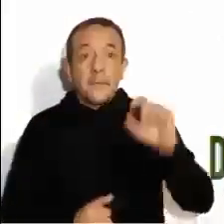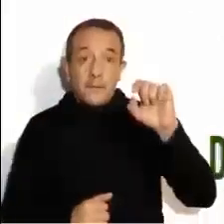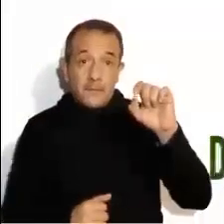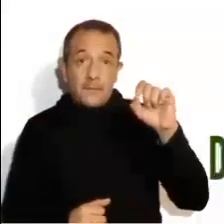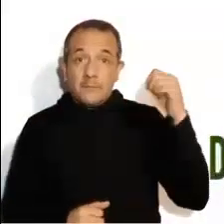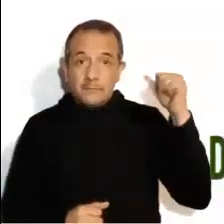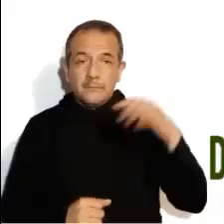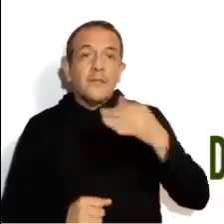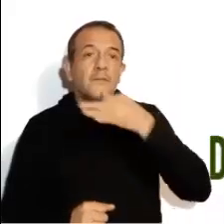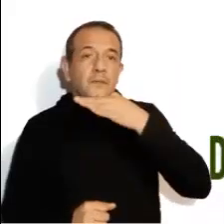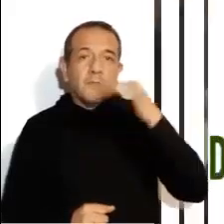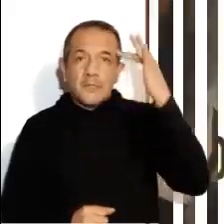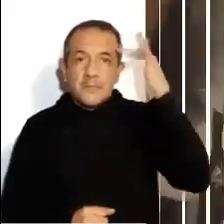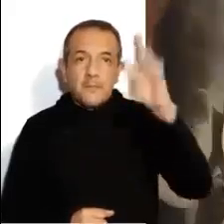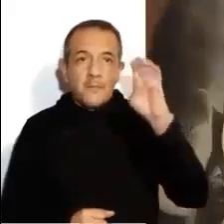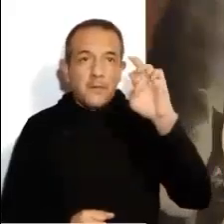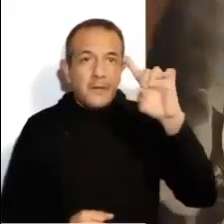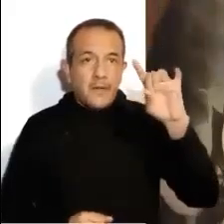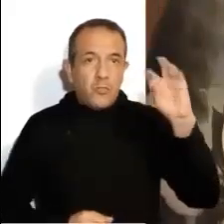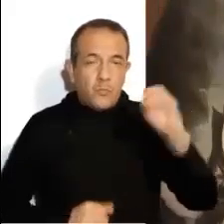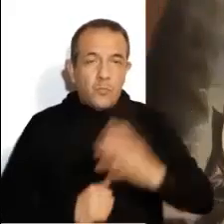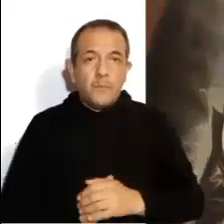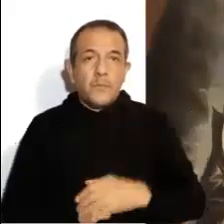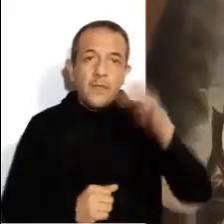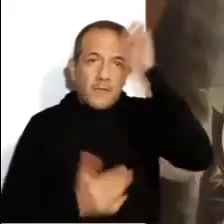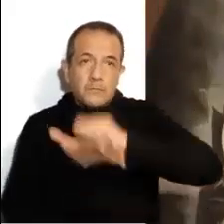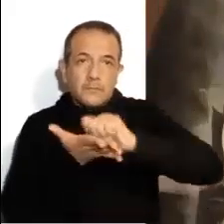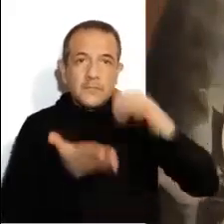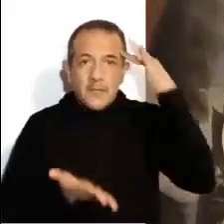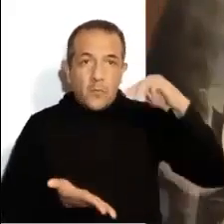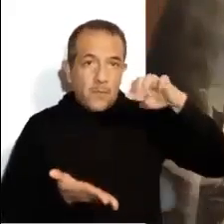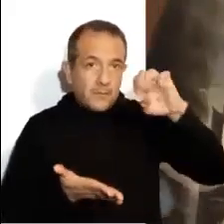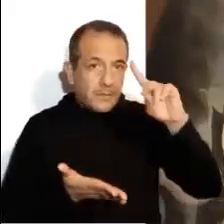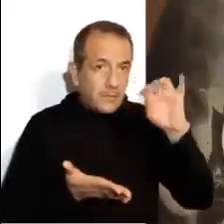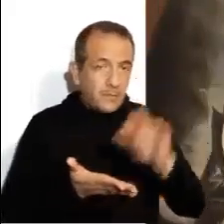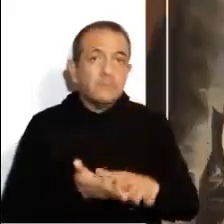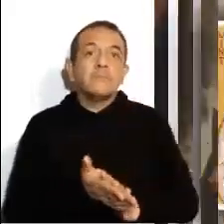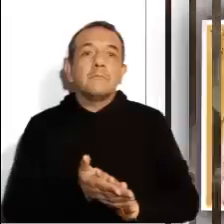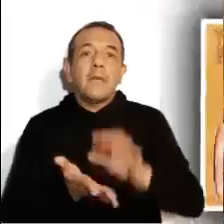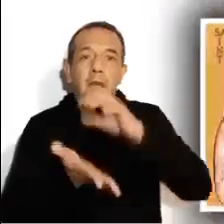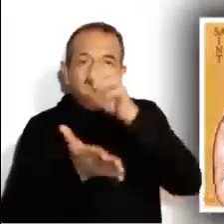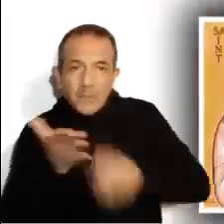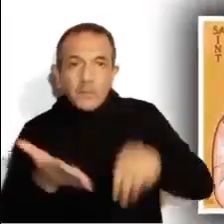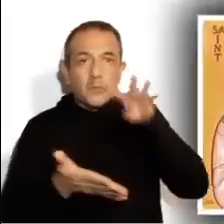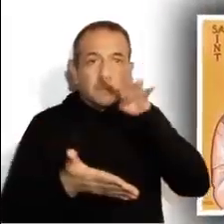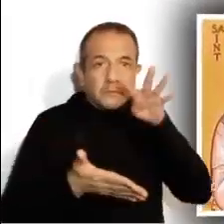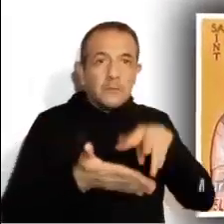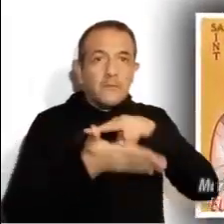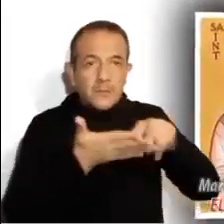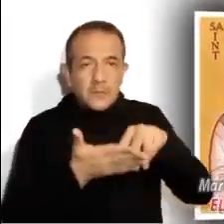20 de agosto, San Bernardo. El Evangelio según San Mateo, capítulo 19,